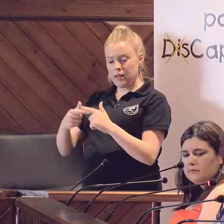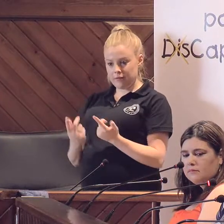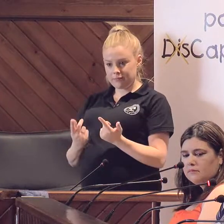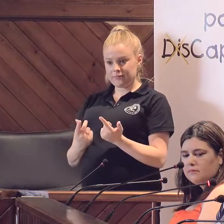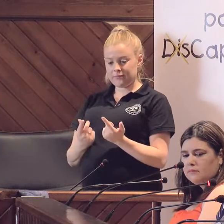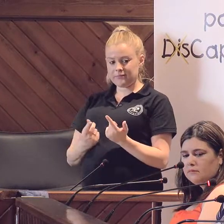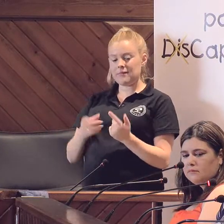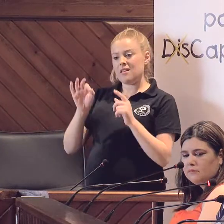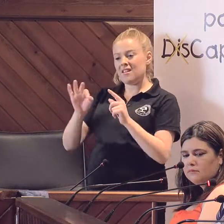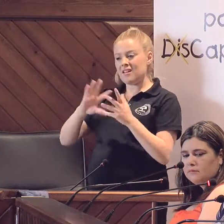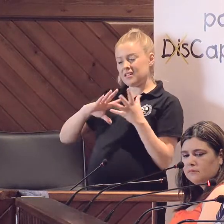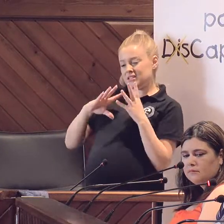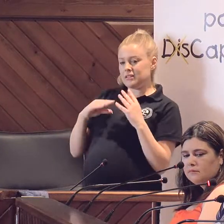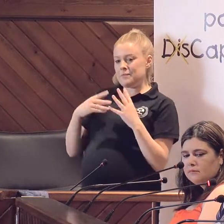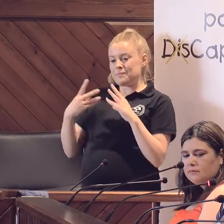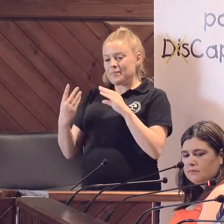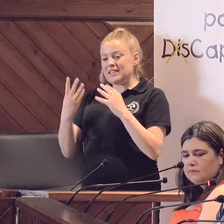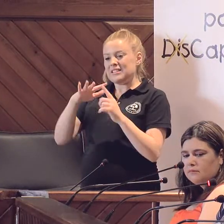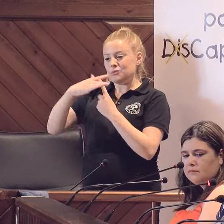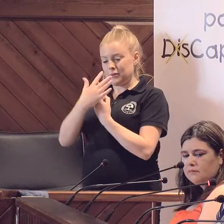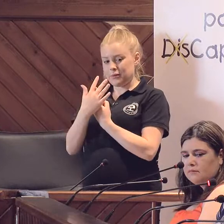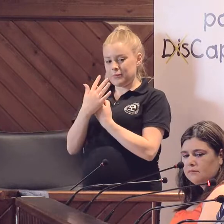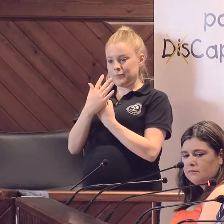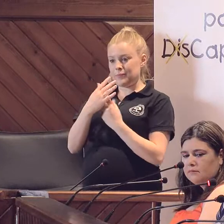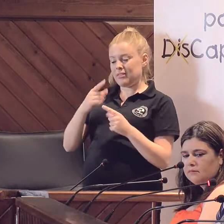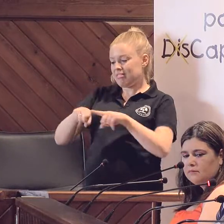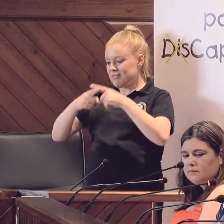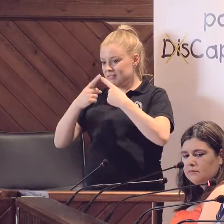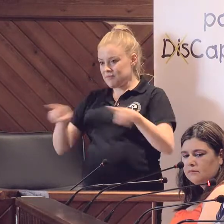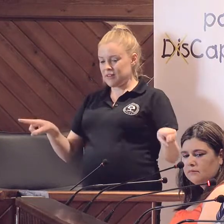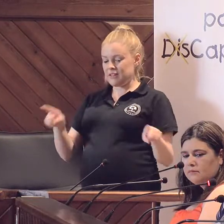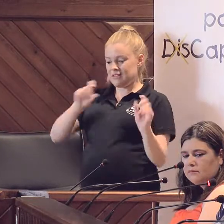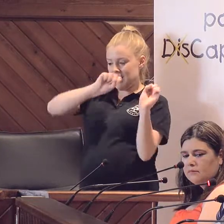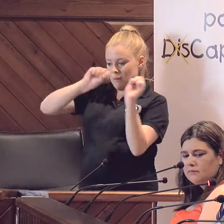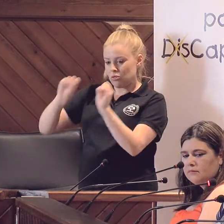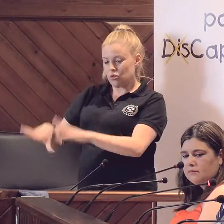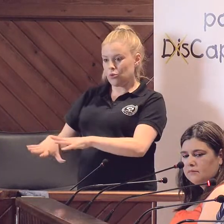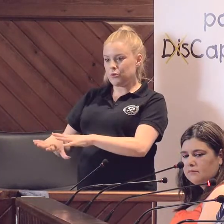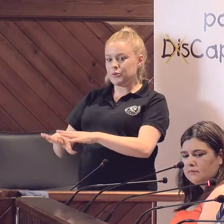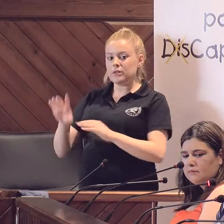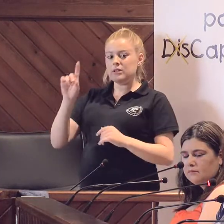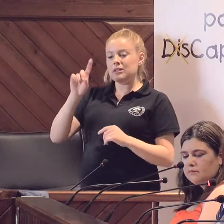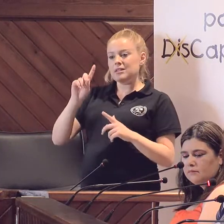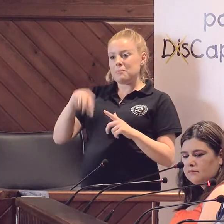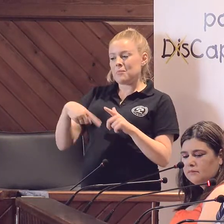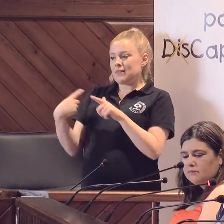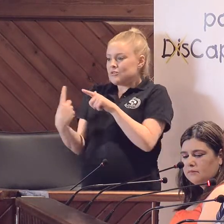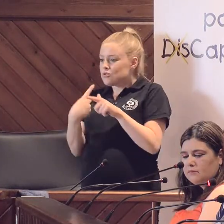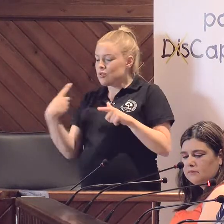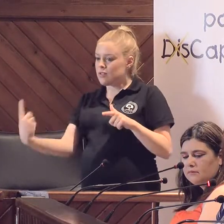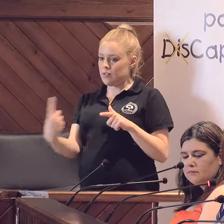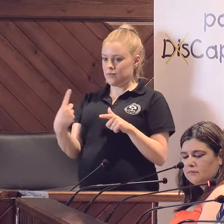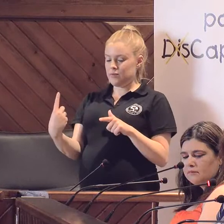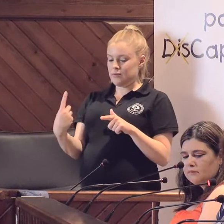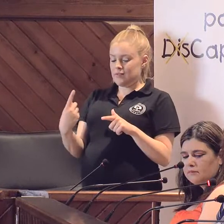ahí su vulnerabilidad, la diferencia de la indiferencia, la del abandono que abona soledades, la del